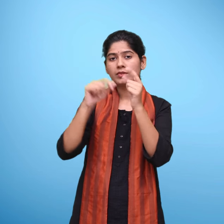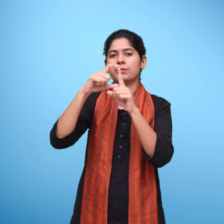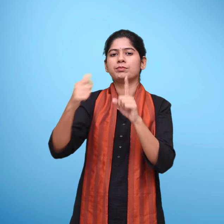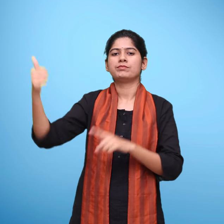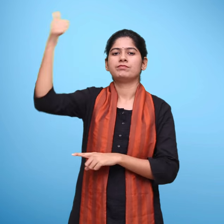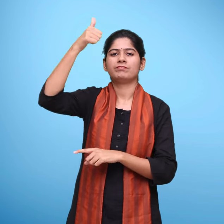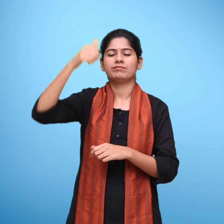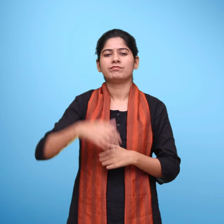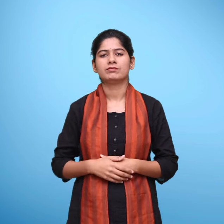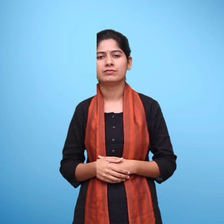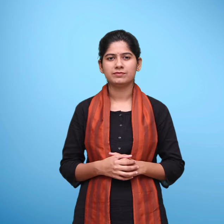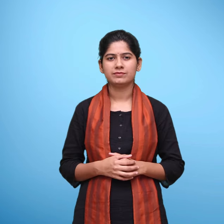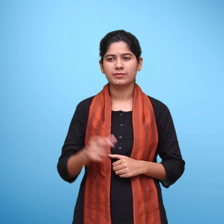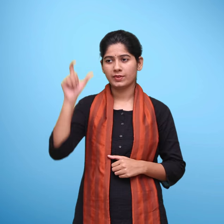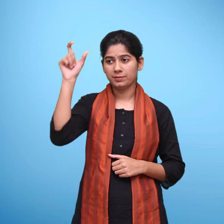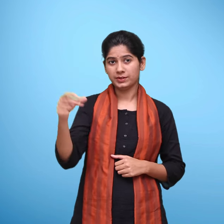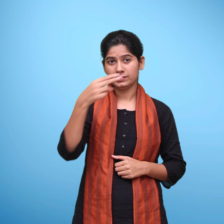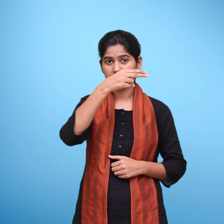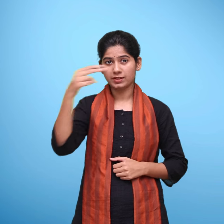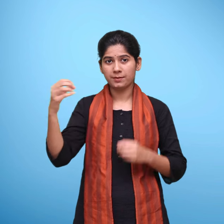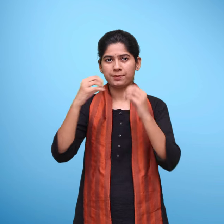भारती कौशिक